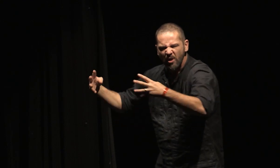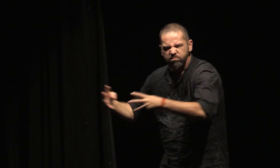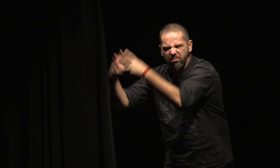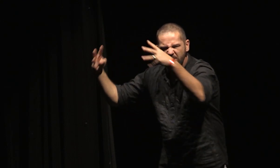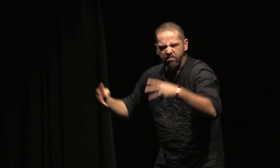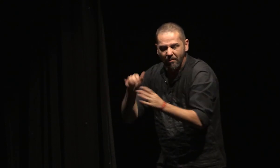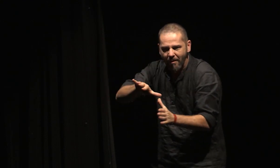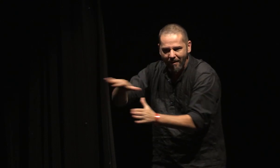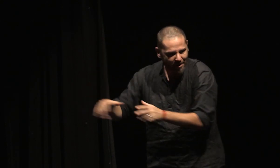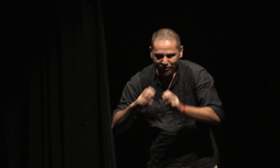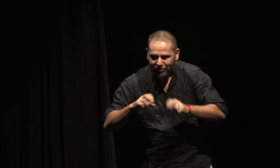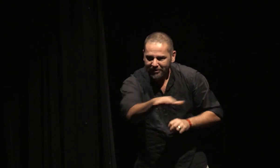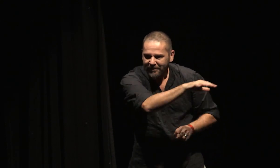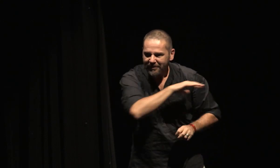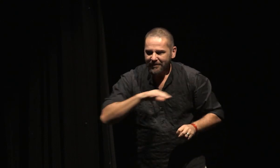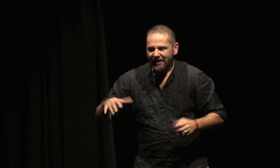lever des soleils, non leur coucher.